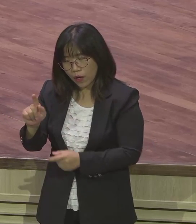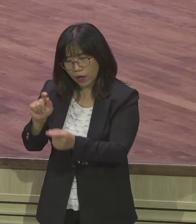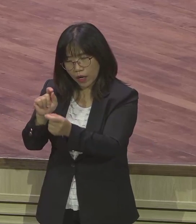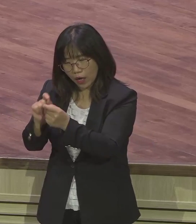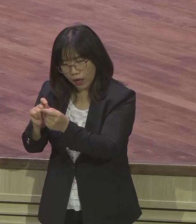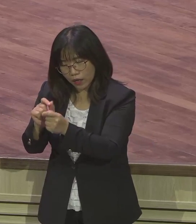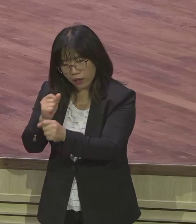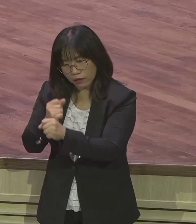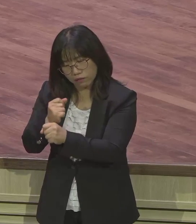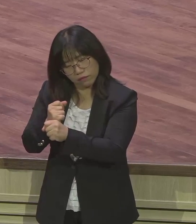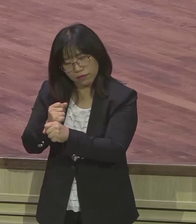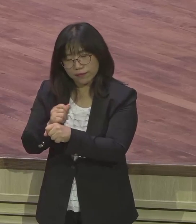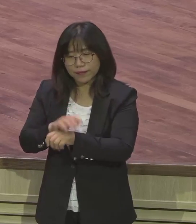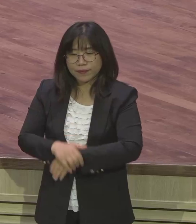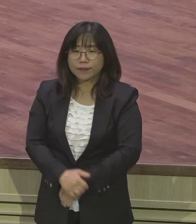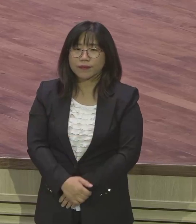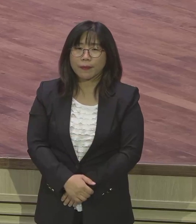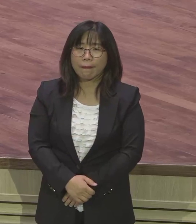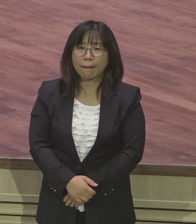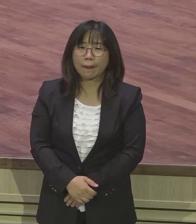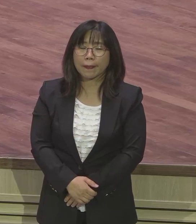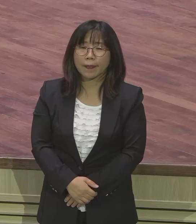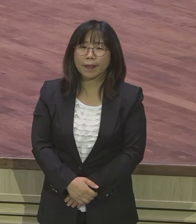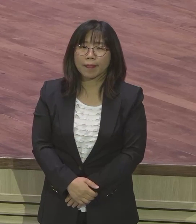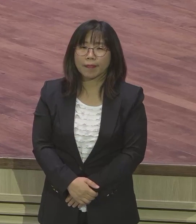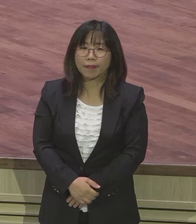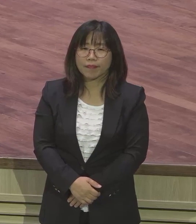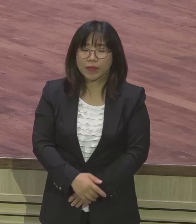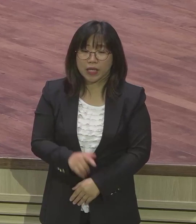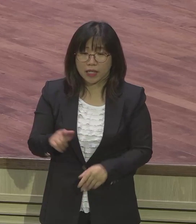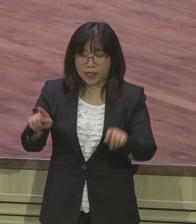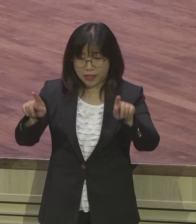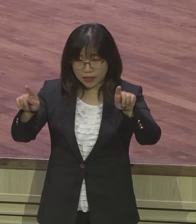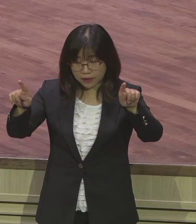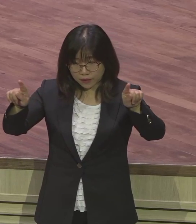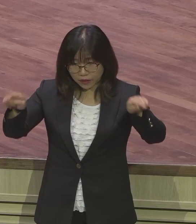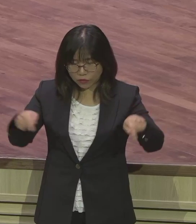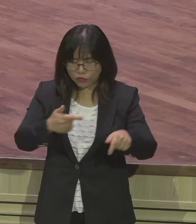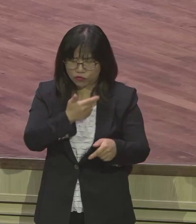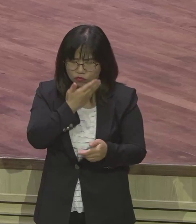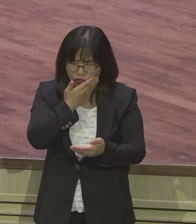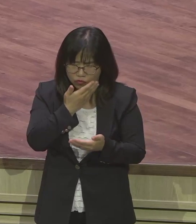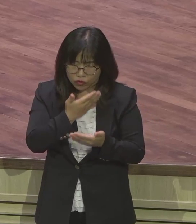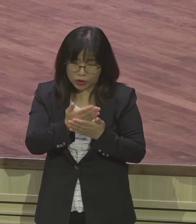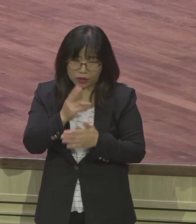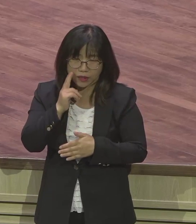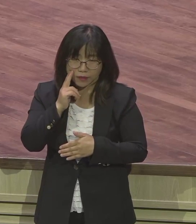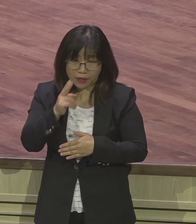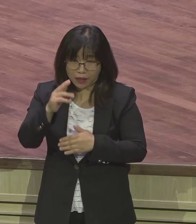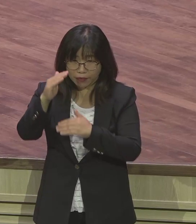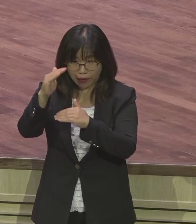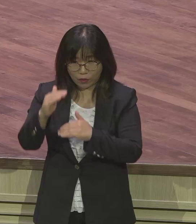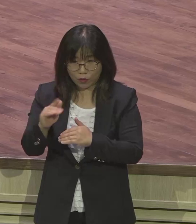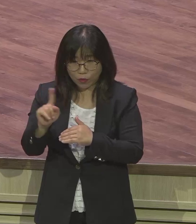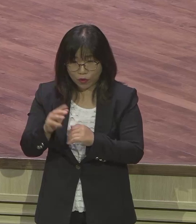말씀은 단순하게 표현한 것처럼 보이지만 아주 심각한 내용이 담겨져요 유다가